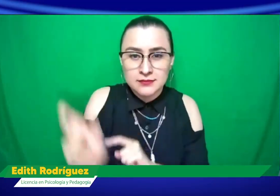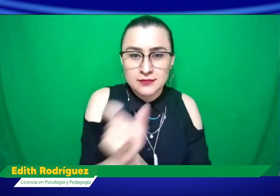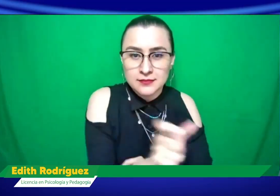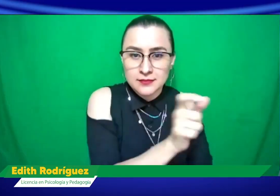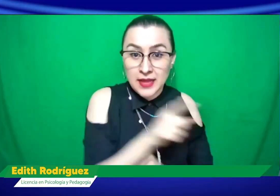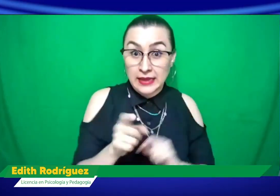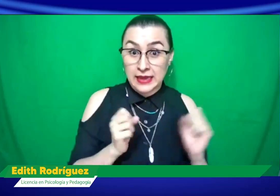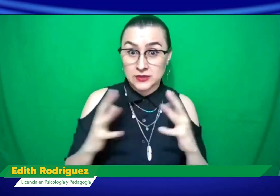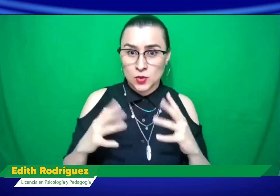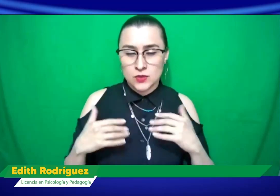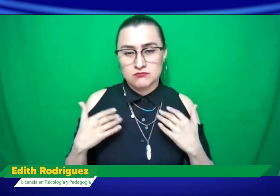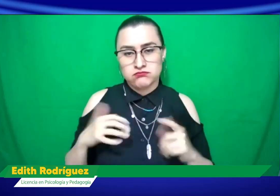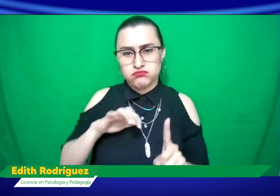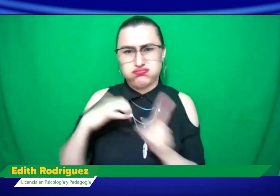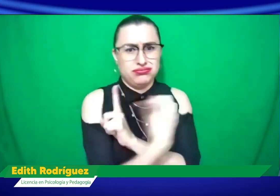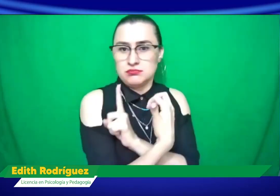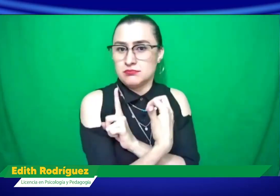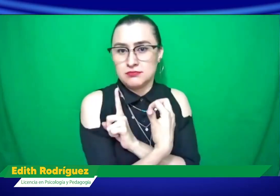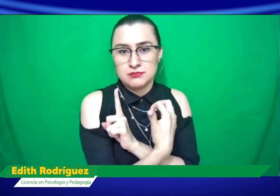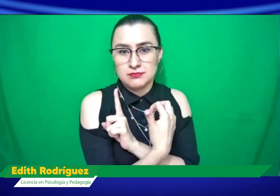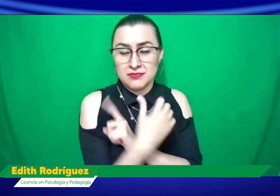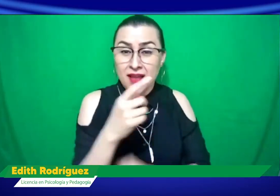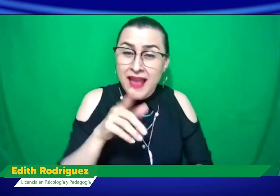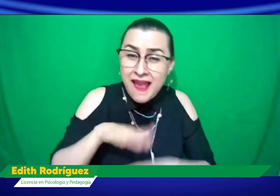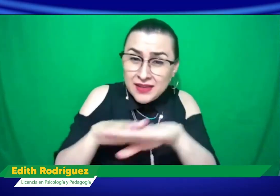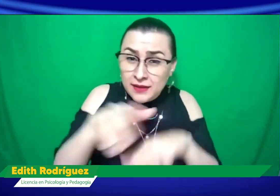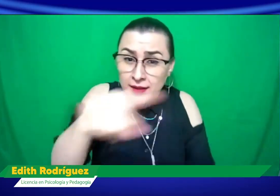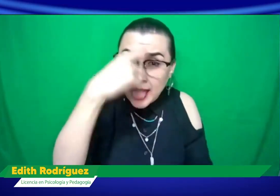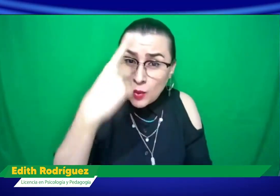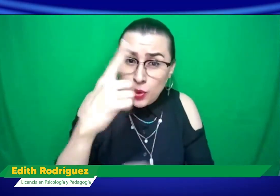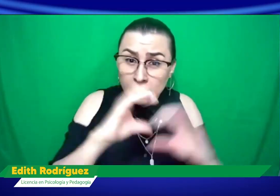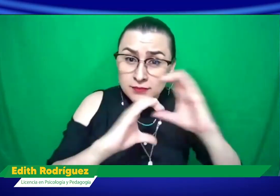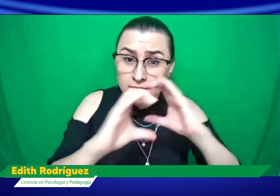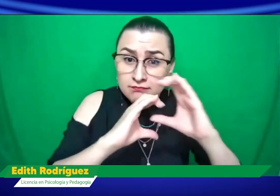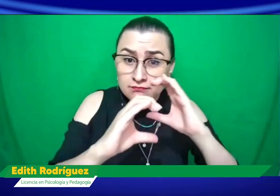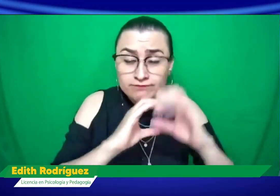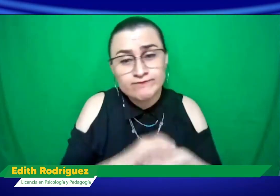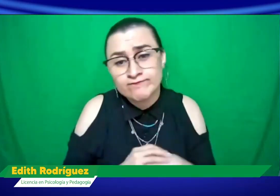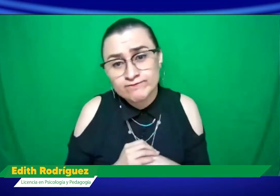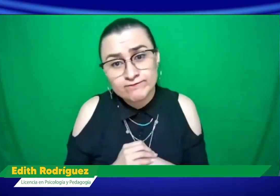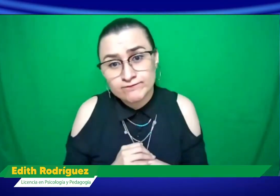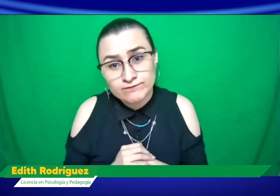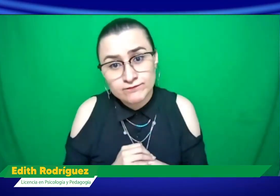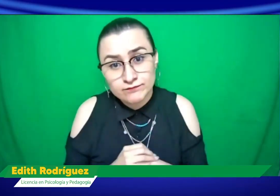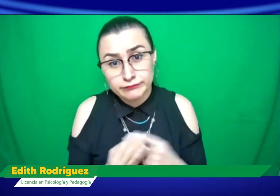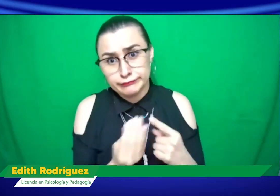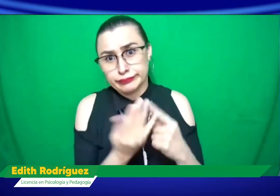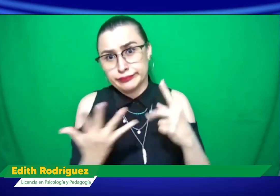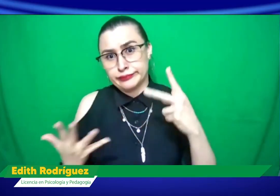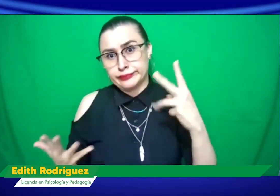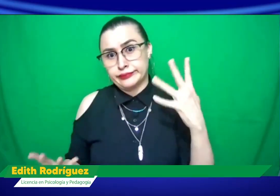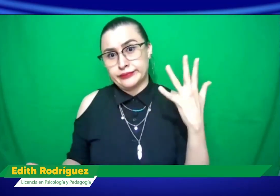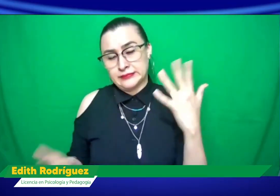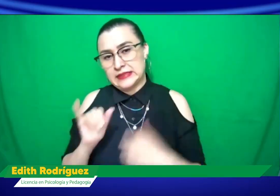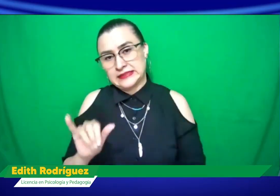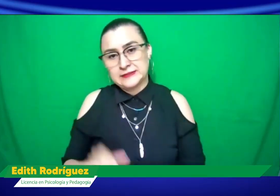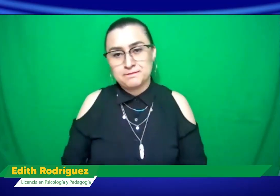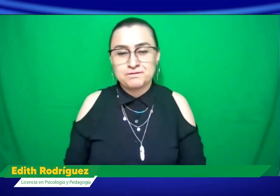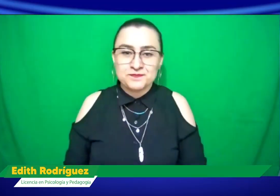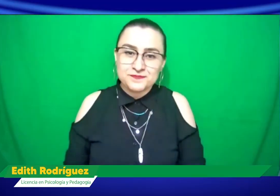quiere salir. Entonces, son muchas cosas, muchas cosas, y pueden causar este multichoc. No es solamente la comunicación, son muchos